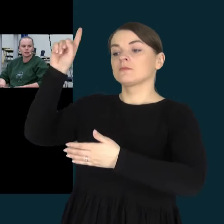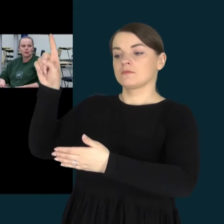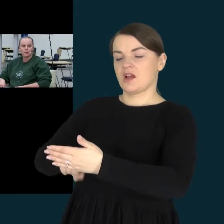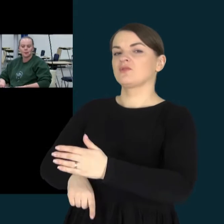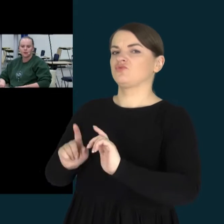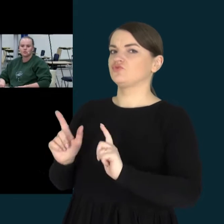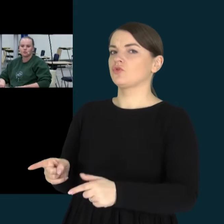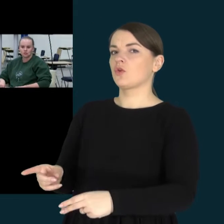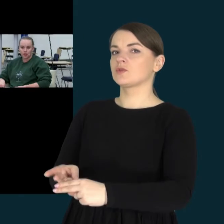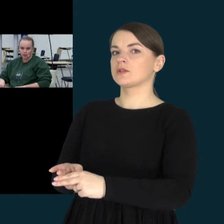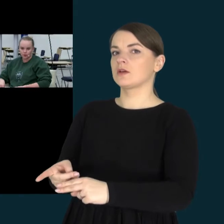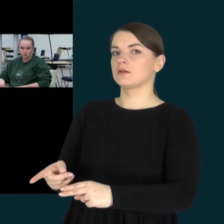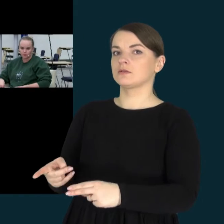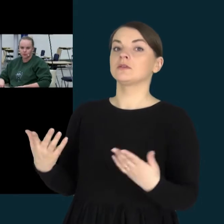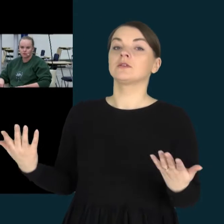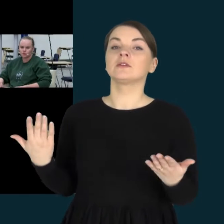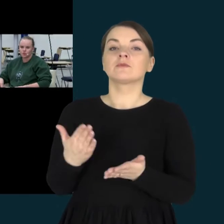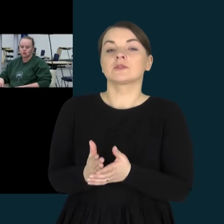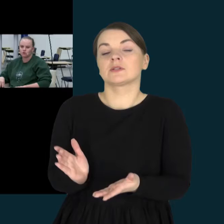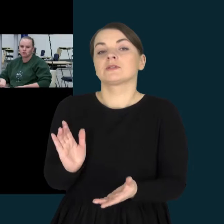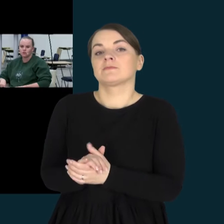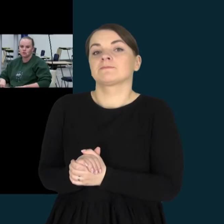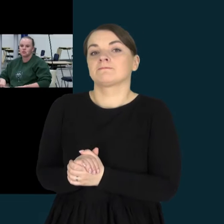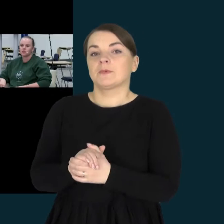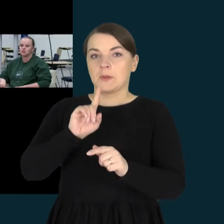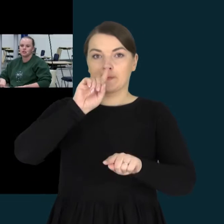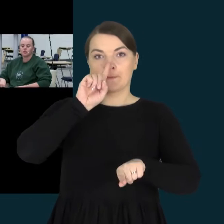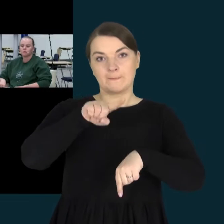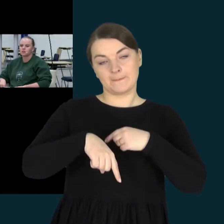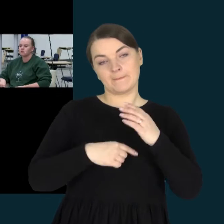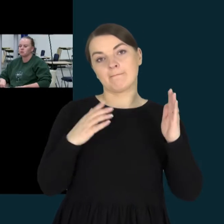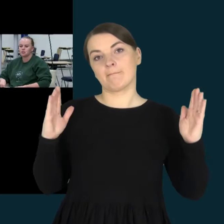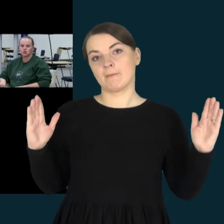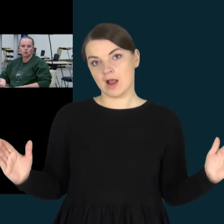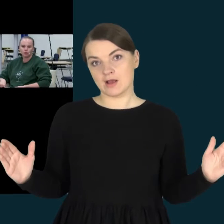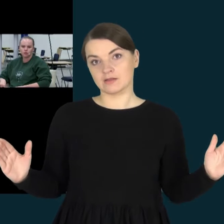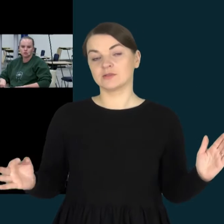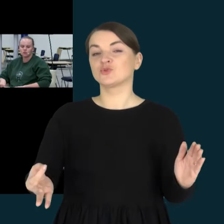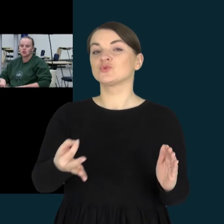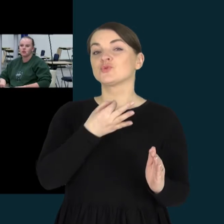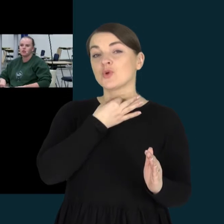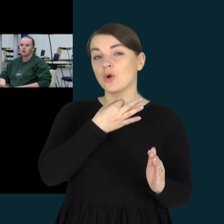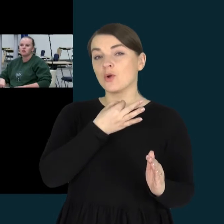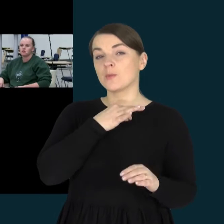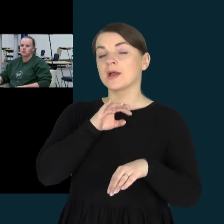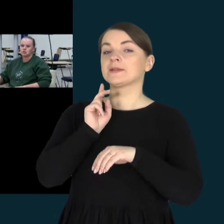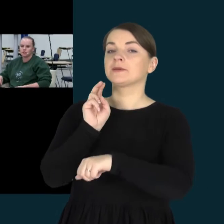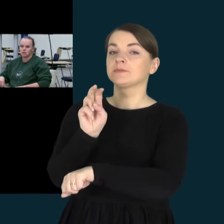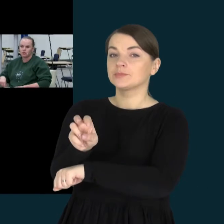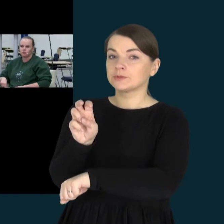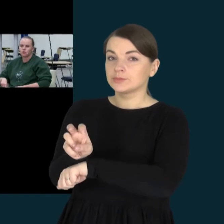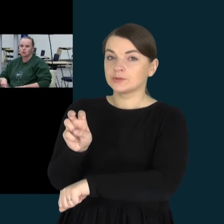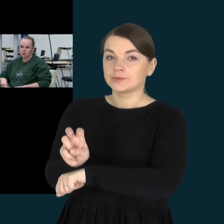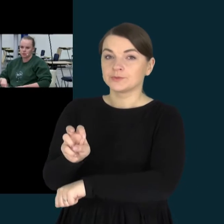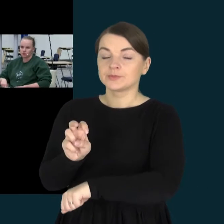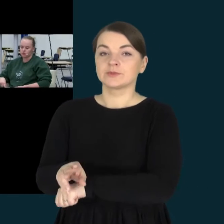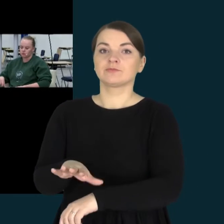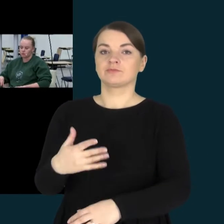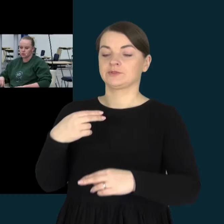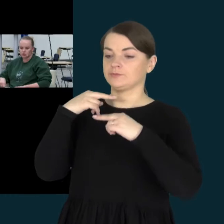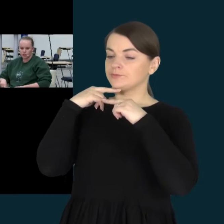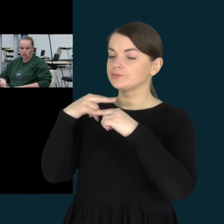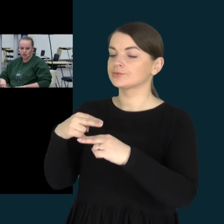sakyti, ir susitaikiau. Visus metus lankėmės pas logopedus, skyriame labai daug